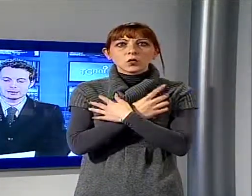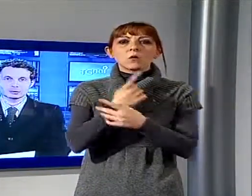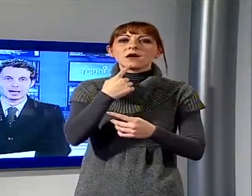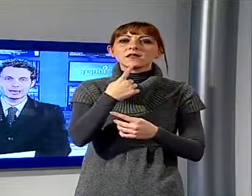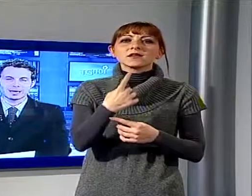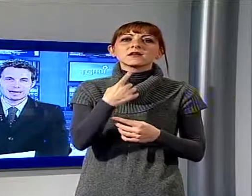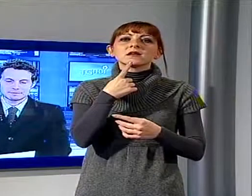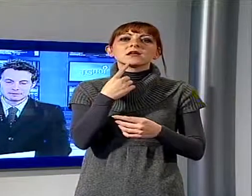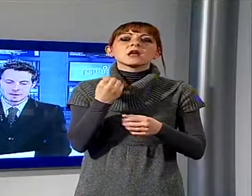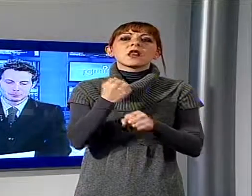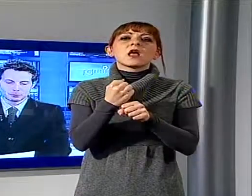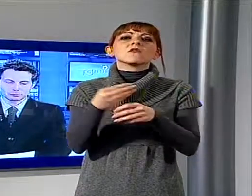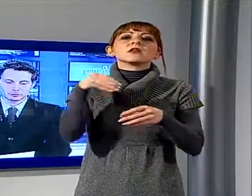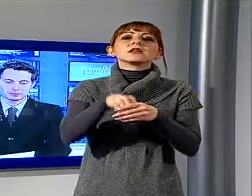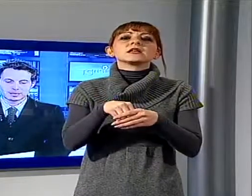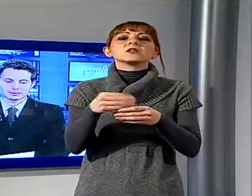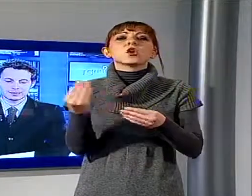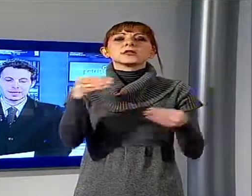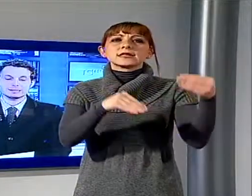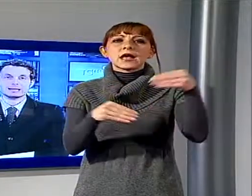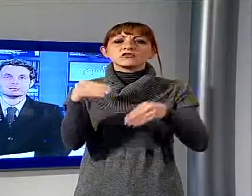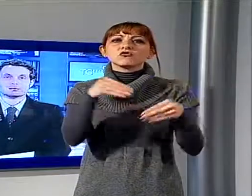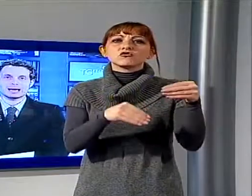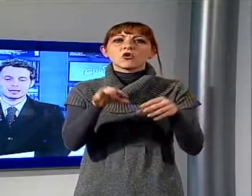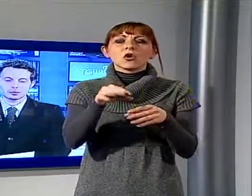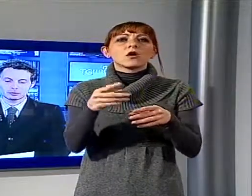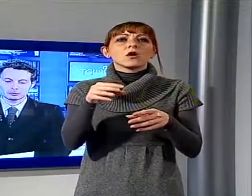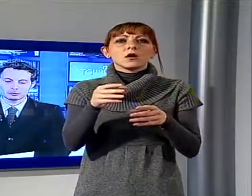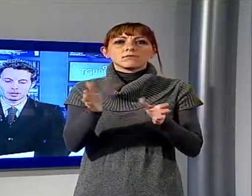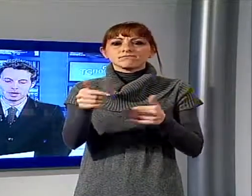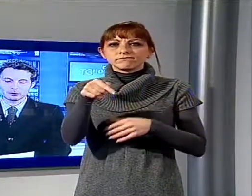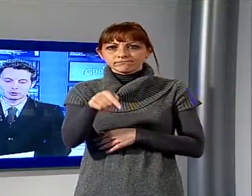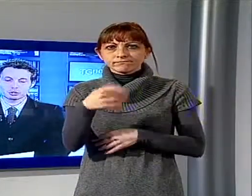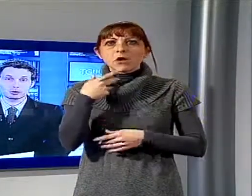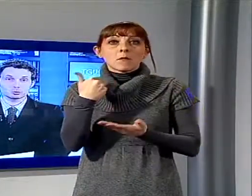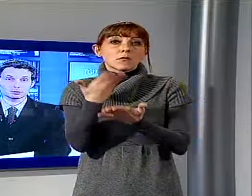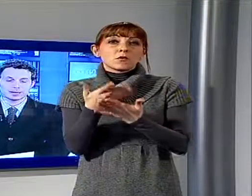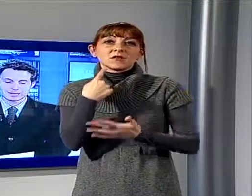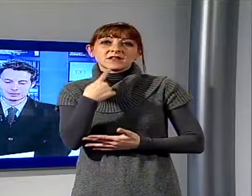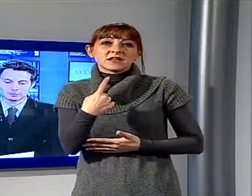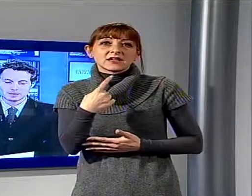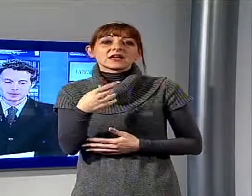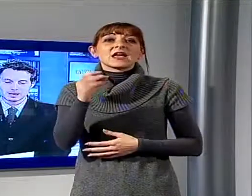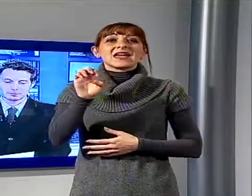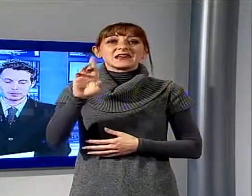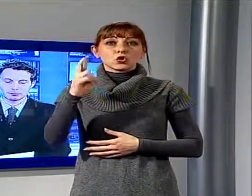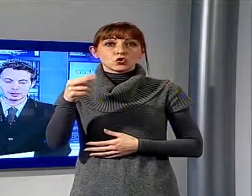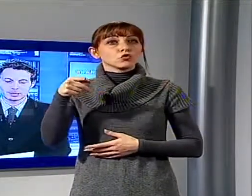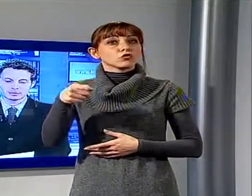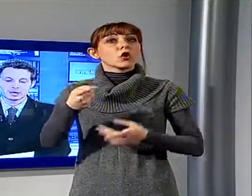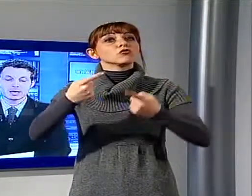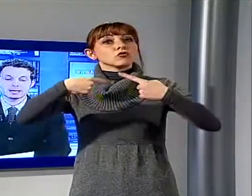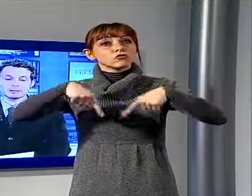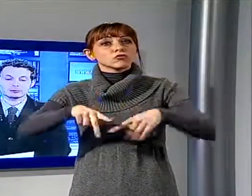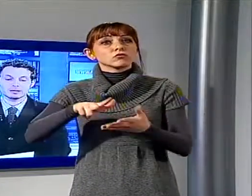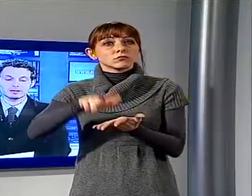elettorali. L'aveva proposto il presidente della Toscana, Enrico Rossi, e oggi la Giunta ha dato il via libera alla proposta di